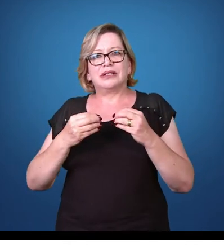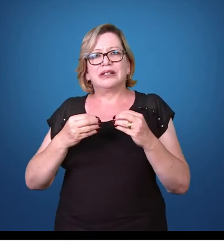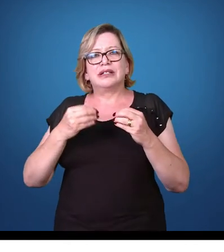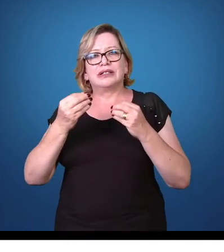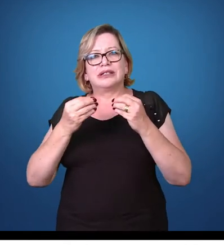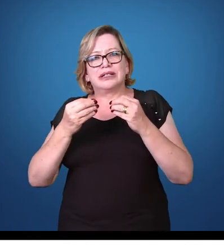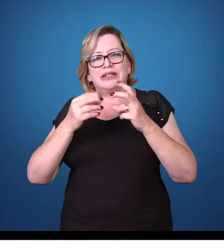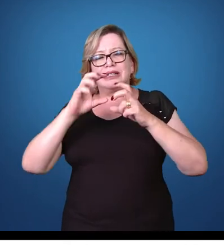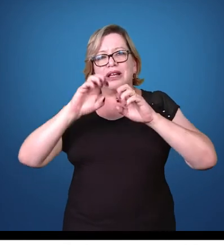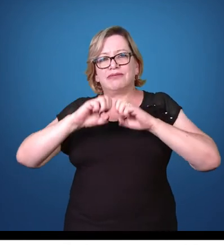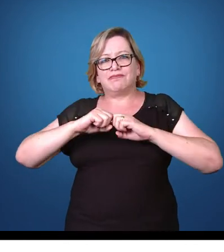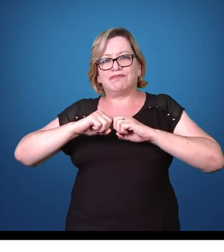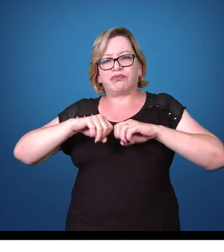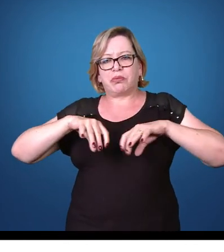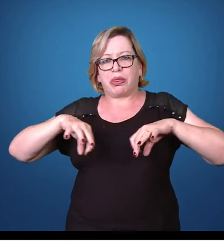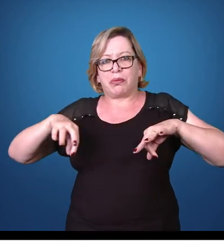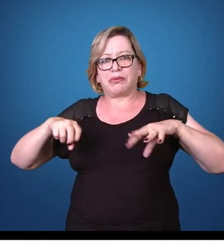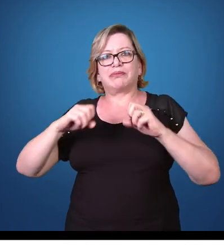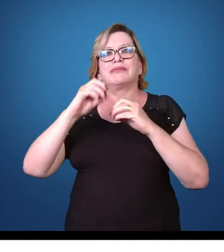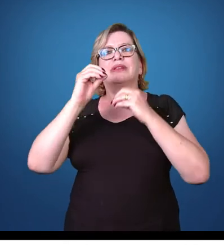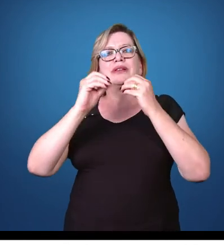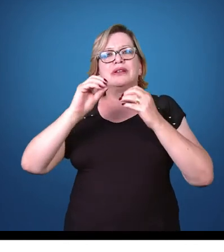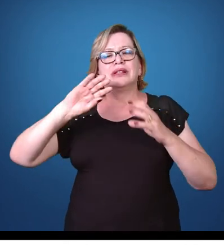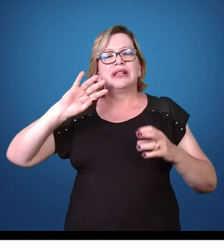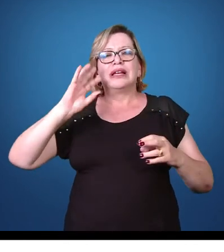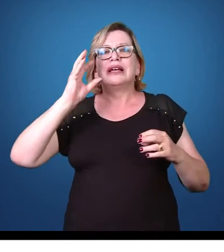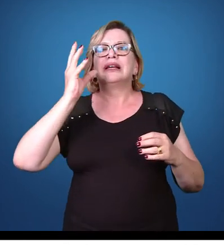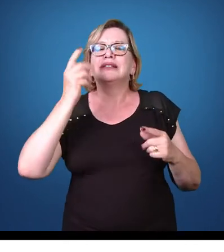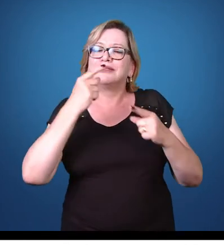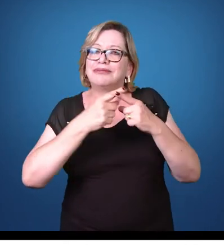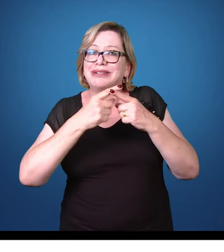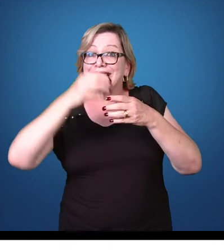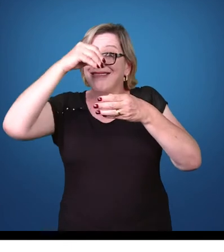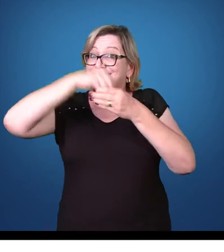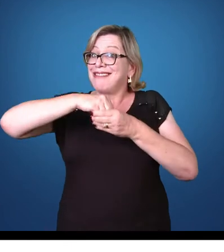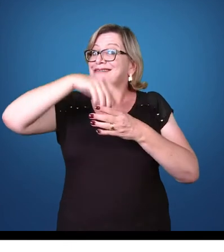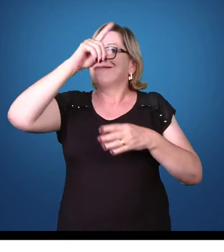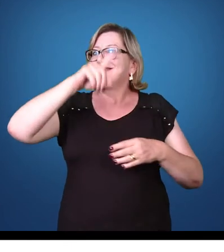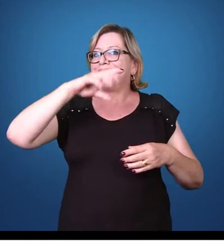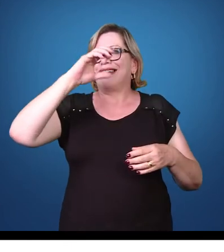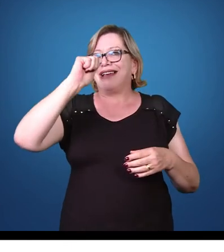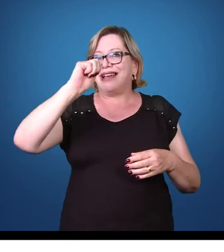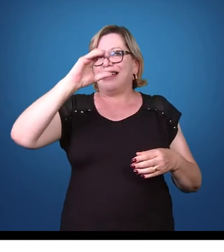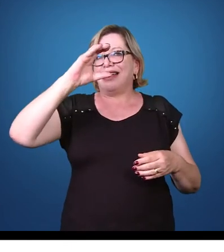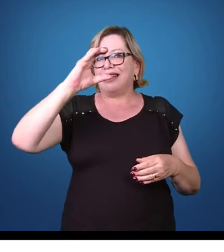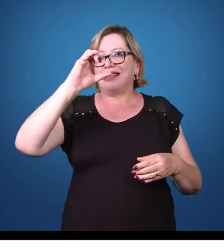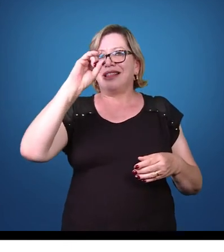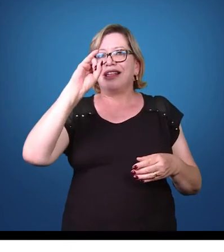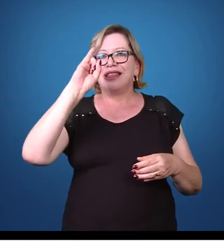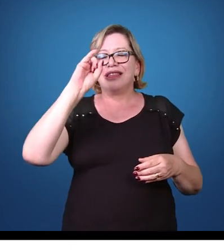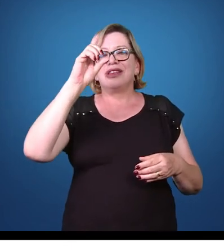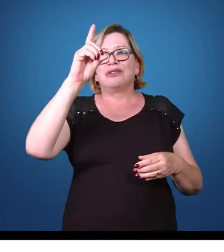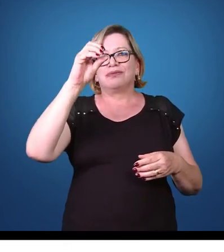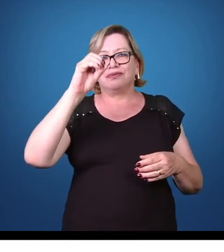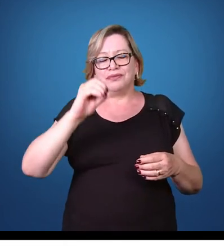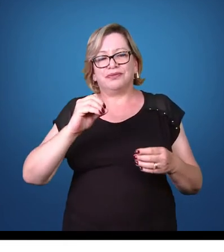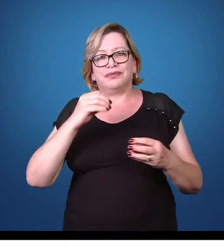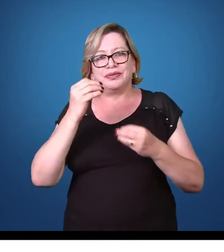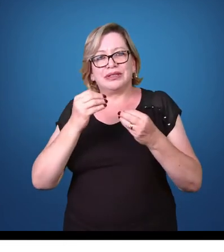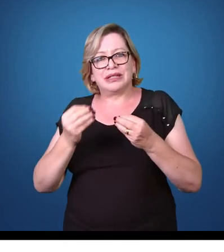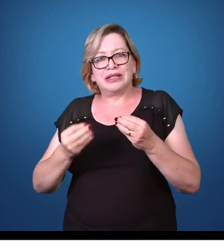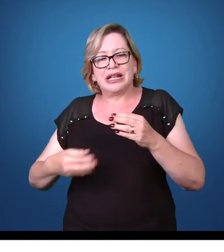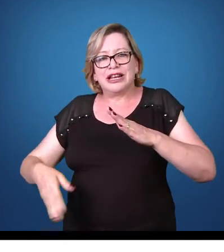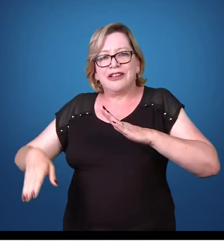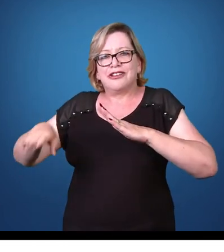por conta do meio ácido do estômago. Com esse desincistamento, ele